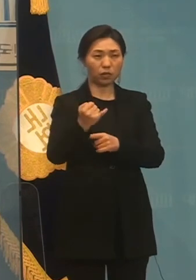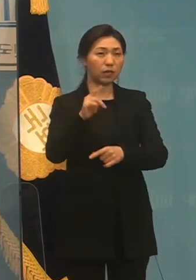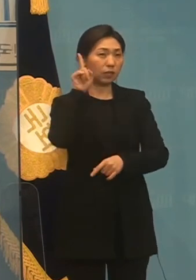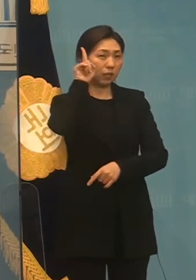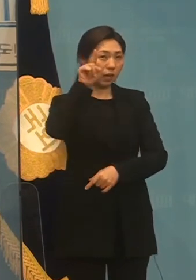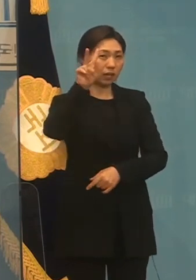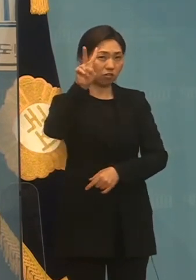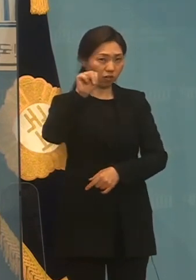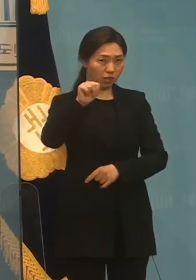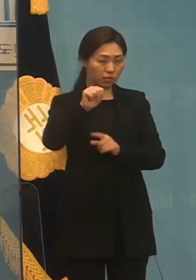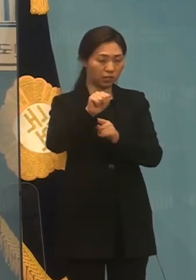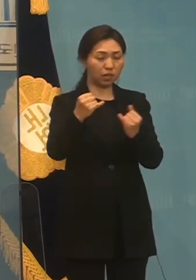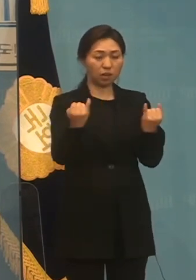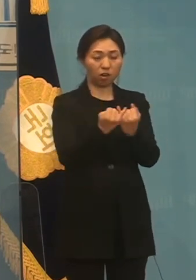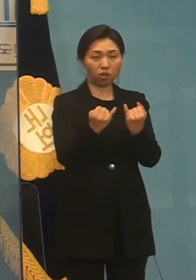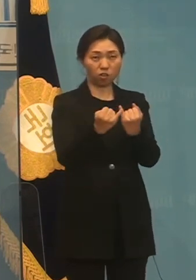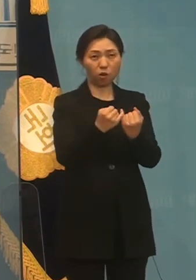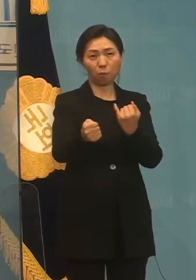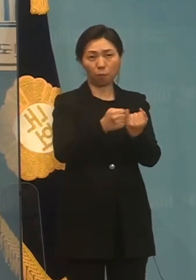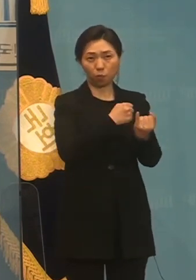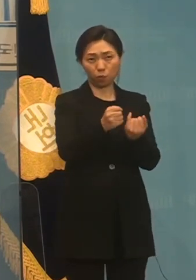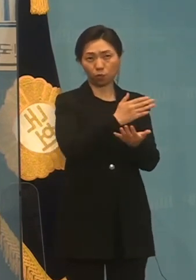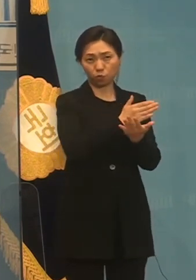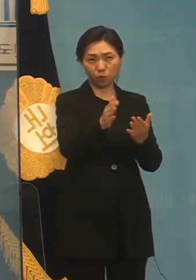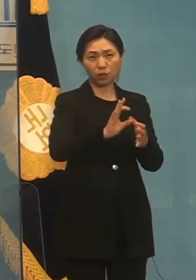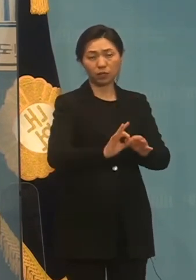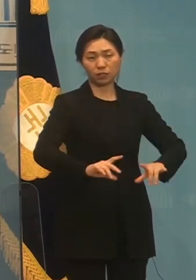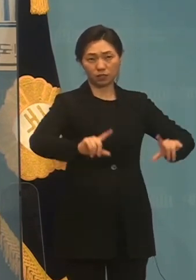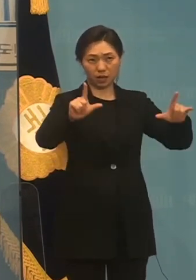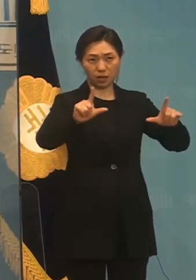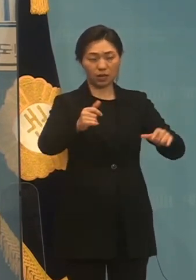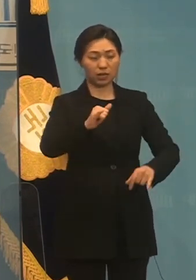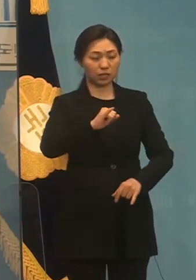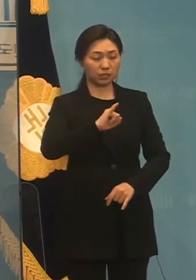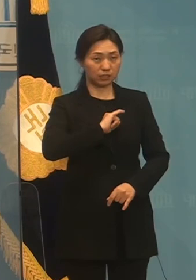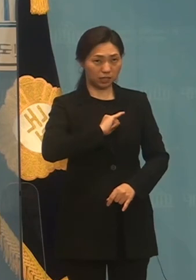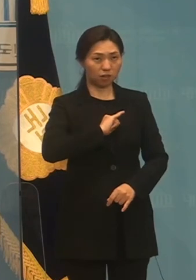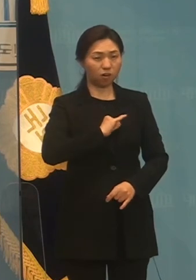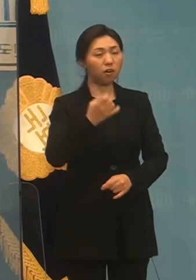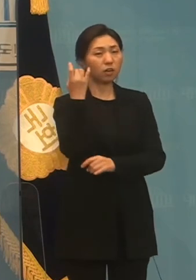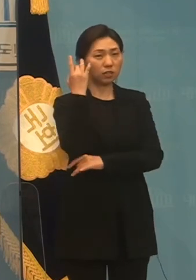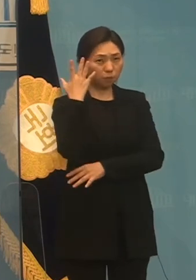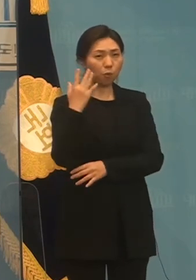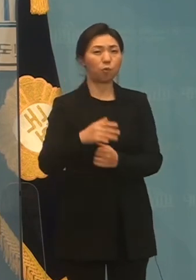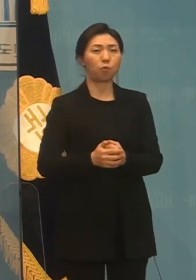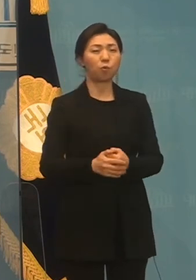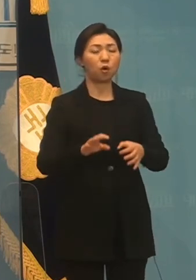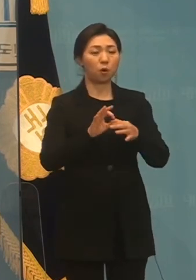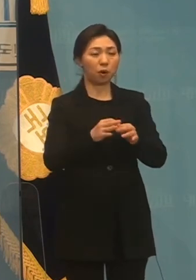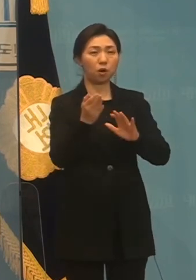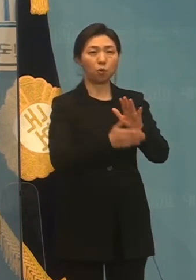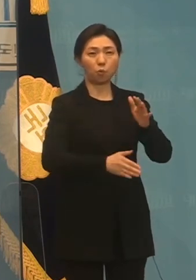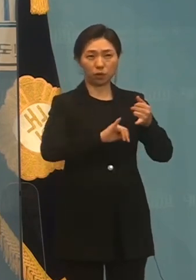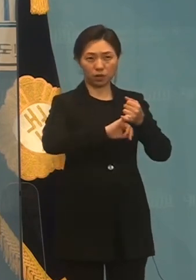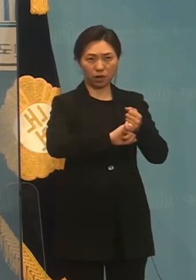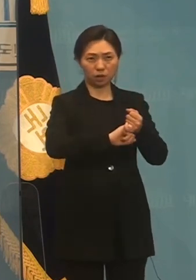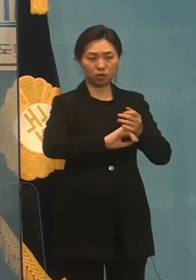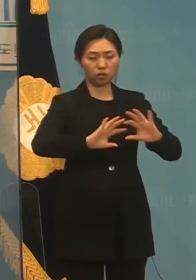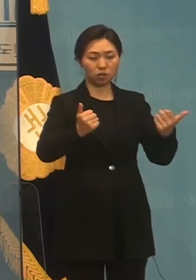세계여성폭력 추방의 날을 맞아 젠더기관 폭력을 분절할 핵심 공약을 투표해서 발표할 예정입니다.